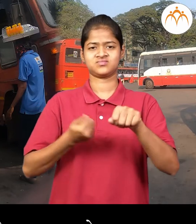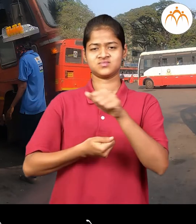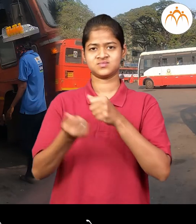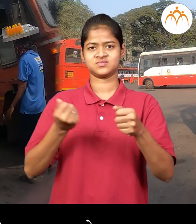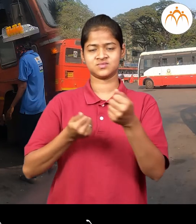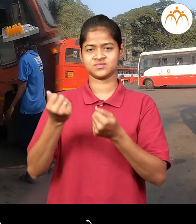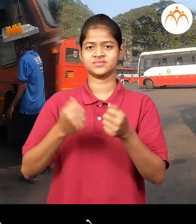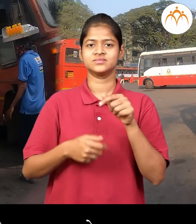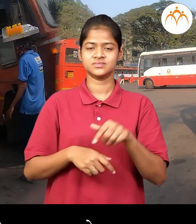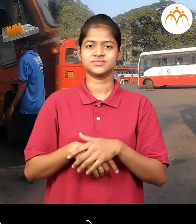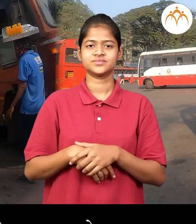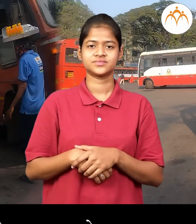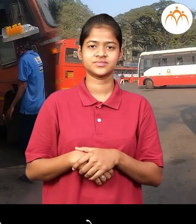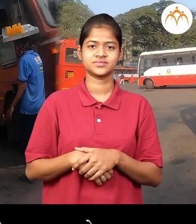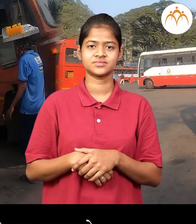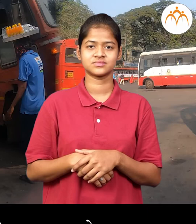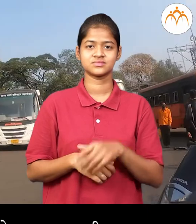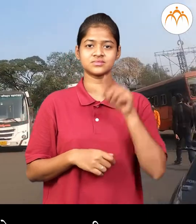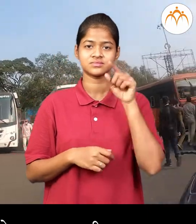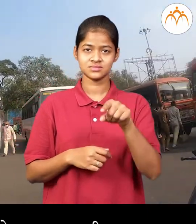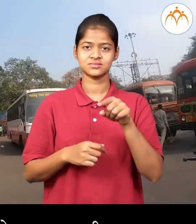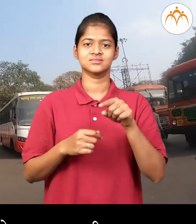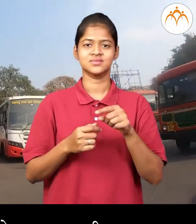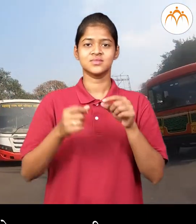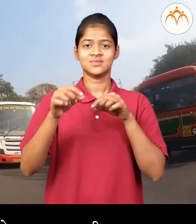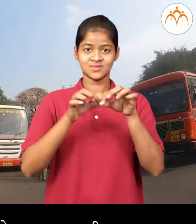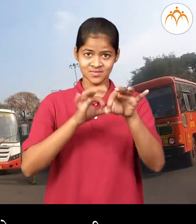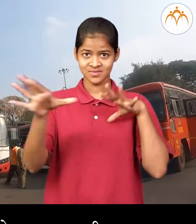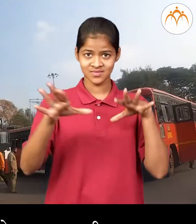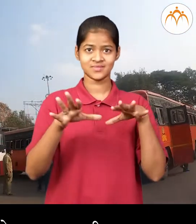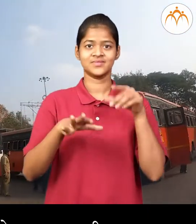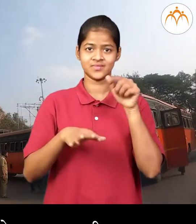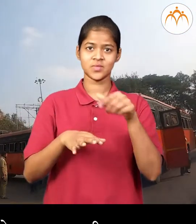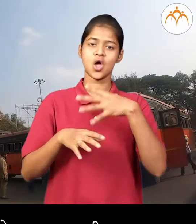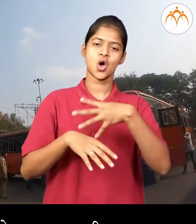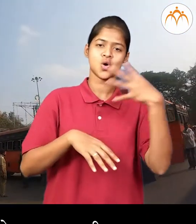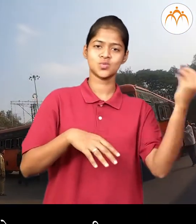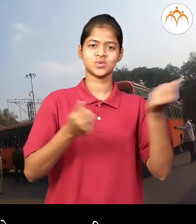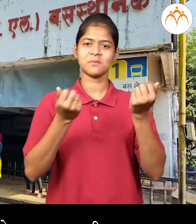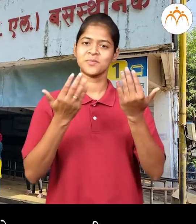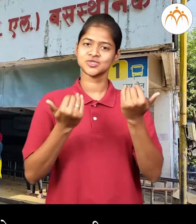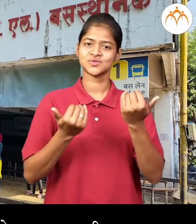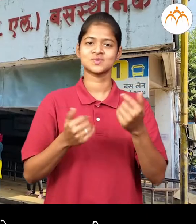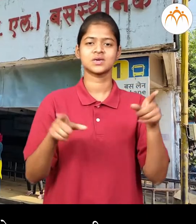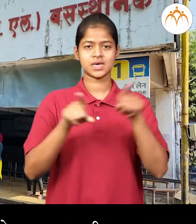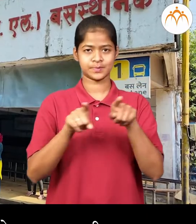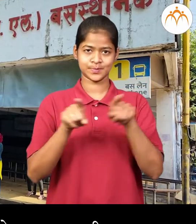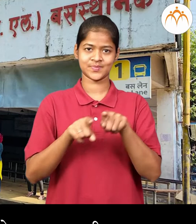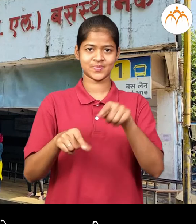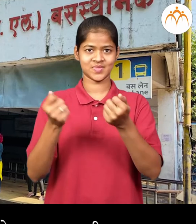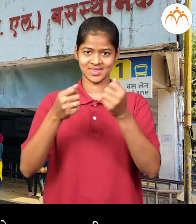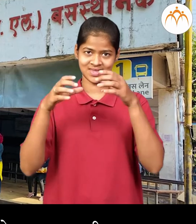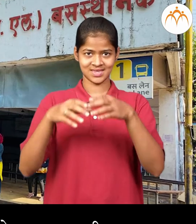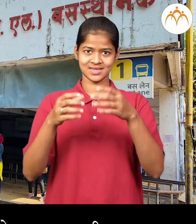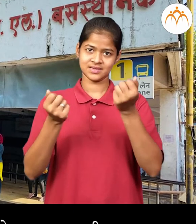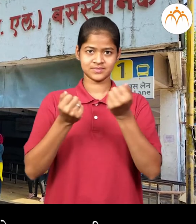बस सालवतो बाहर गावी जानार्या बस अस्तात तशा मूठ्या शहरात